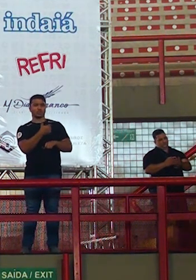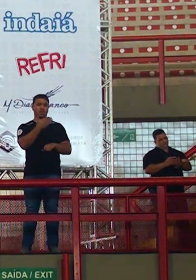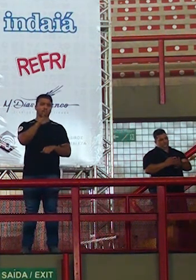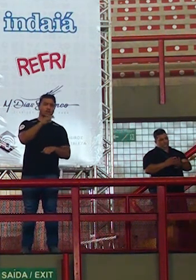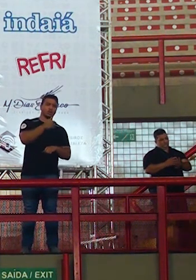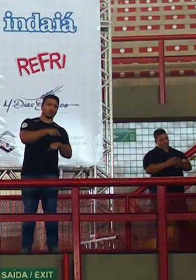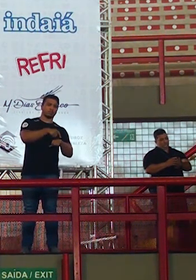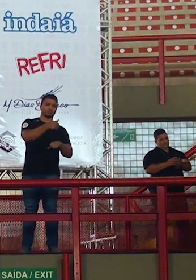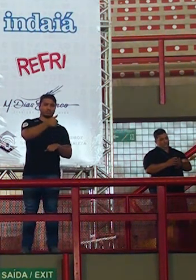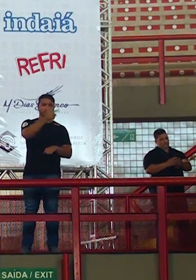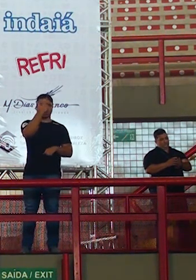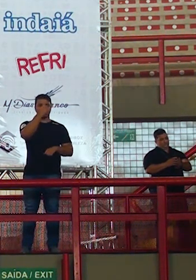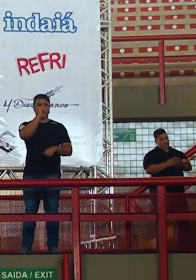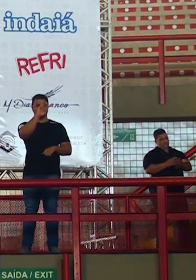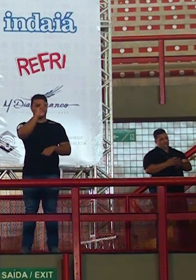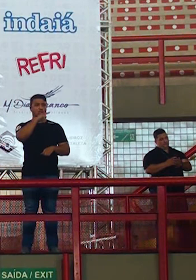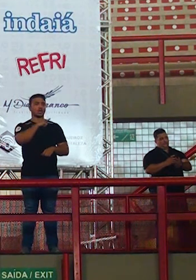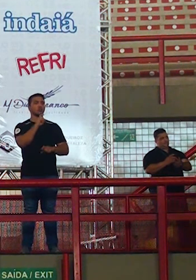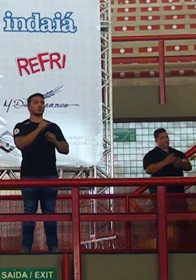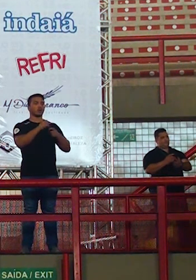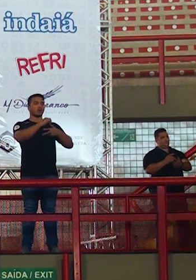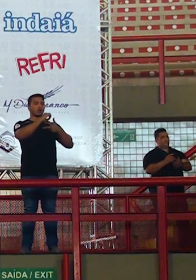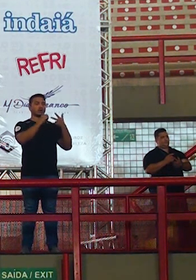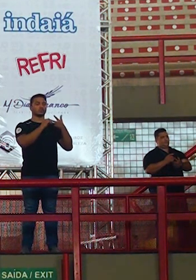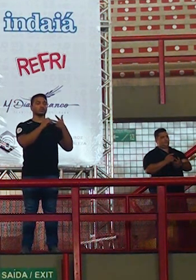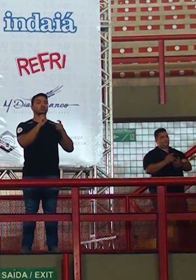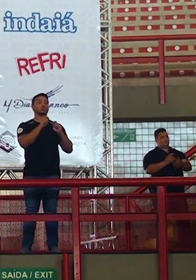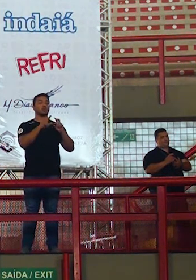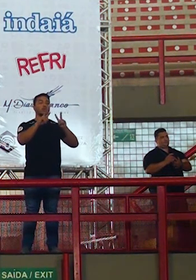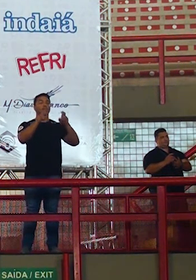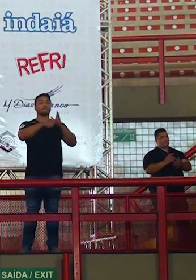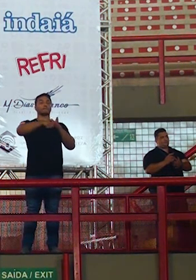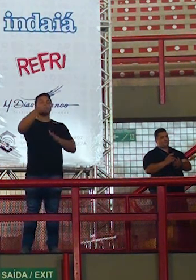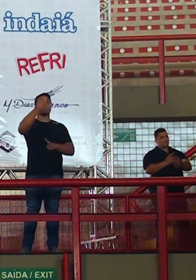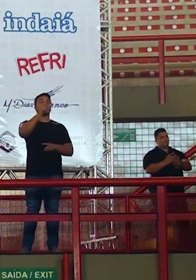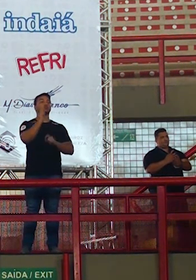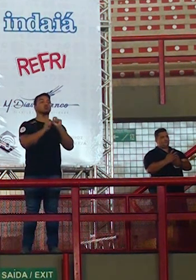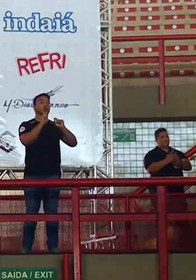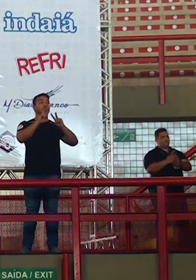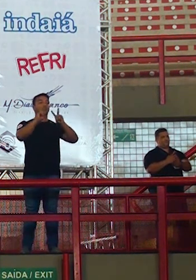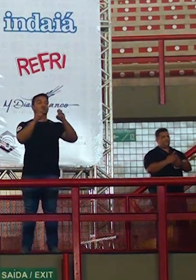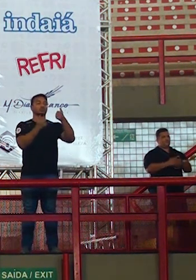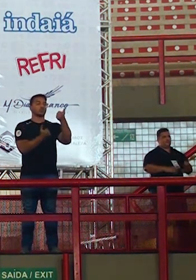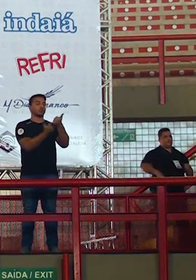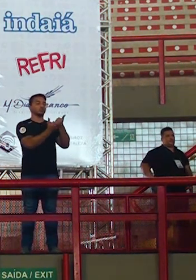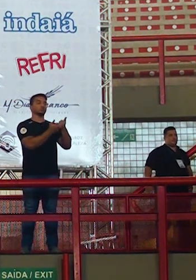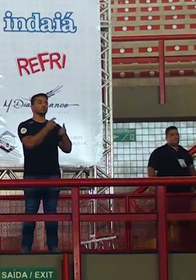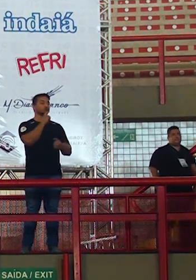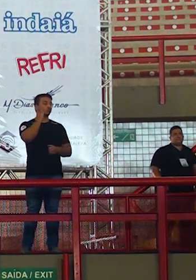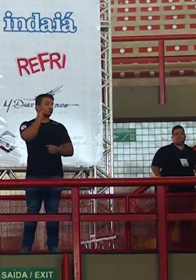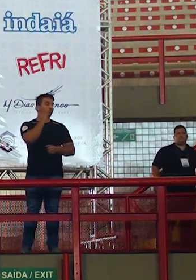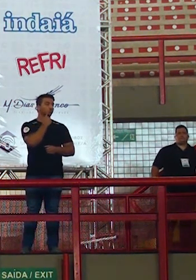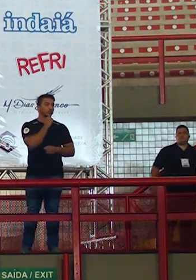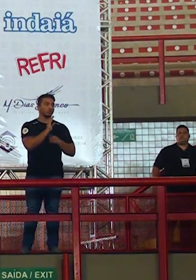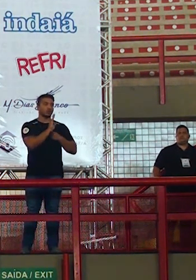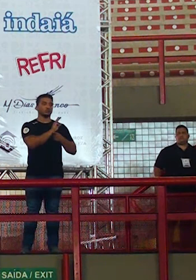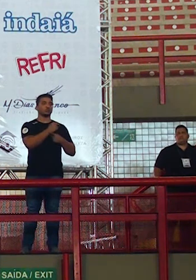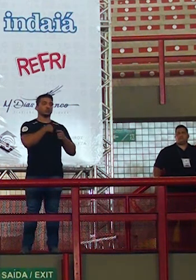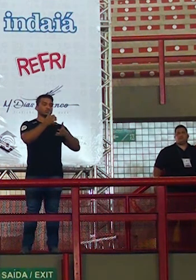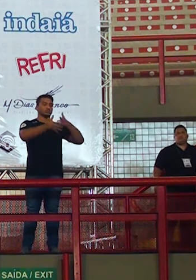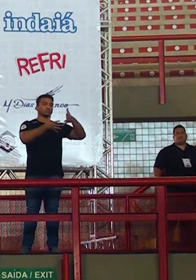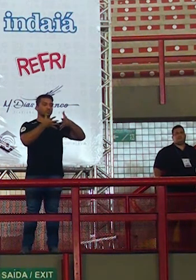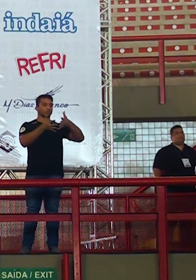vídeo pela primeira vez o Enem teve uma edição com ajuda para os surdos em vídeo